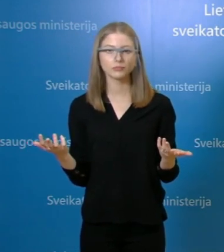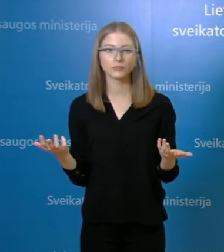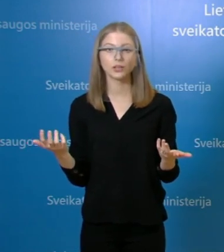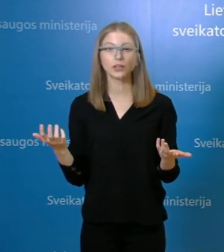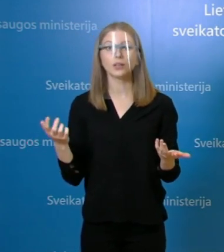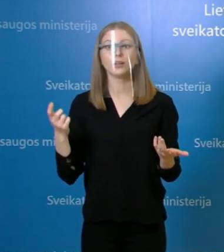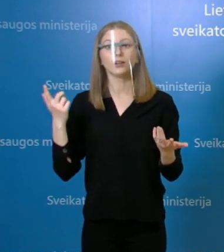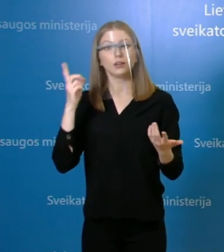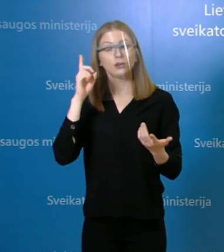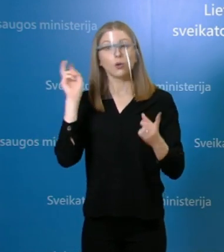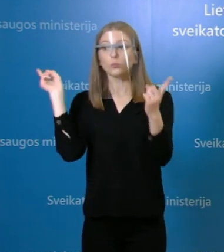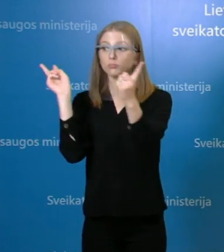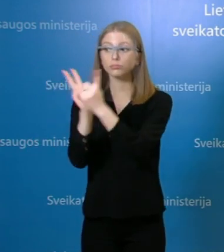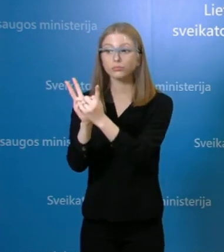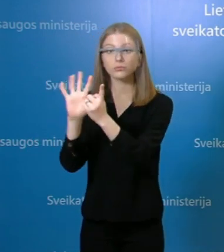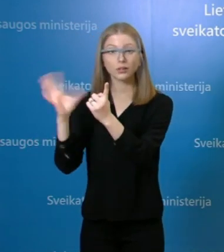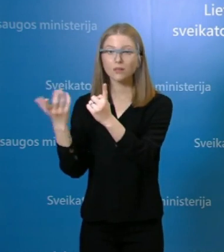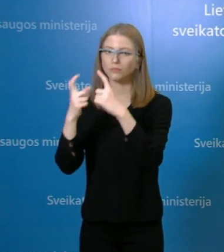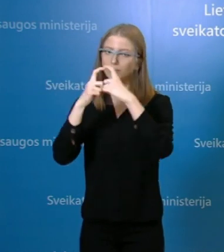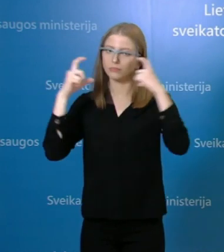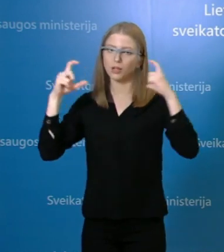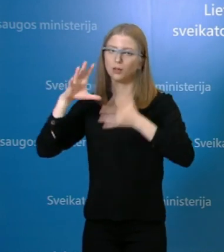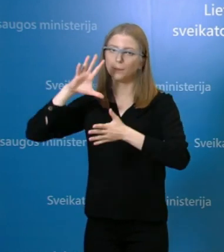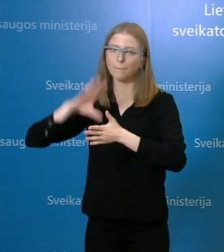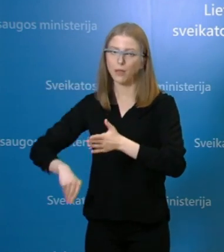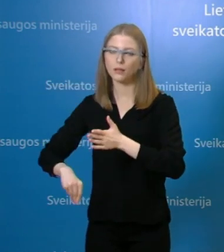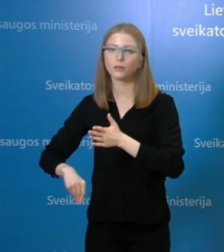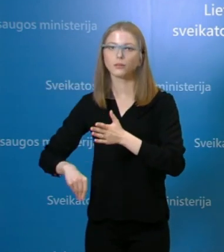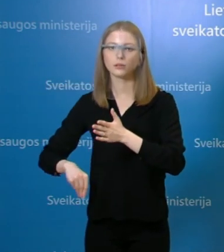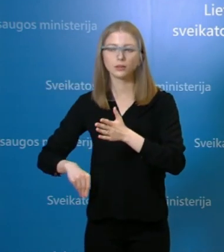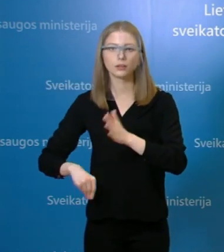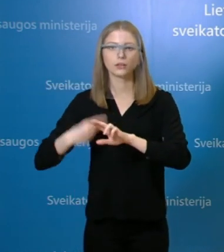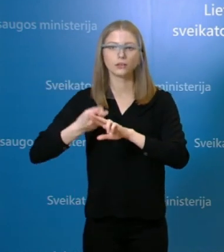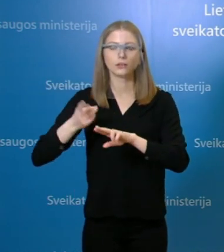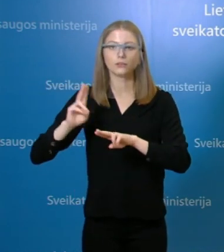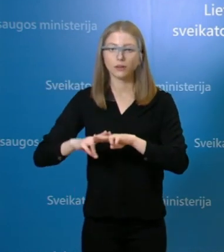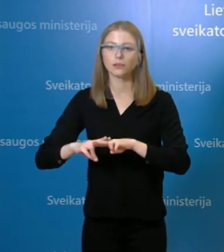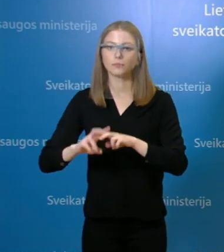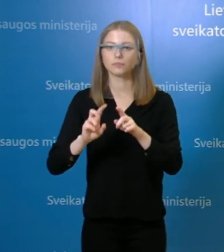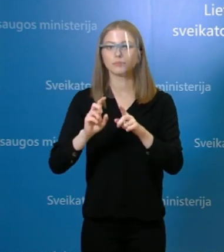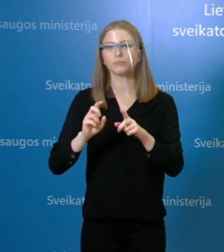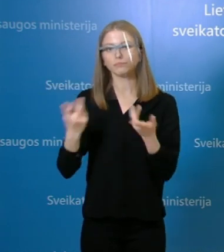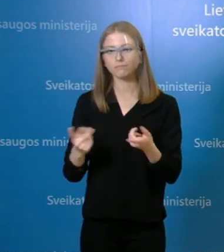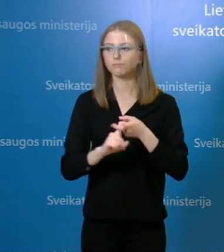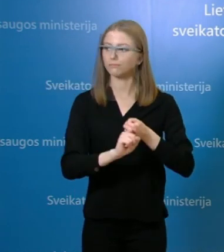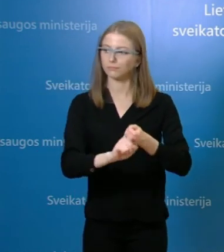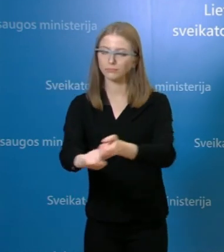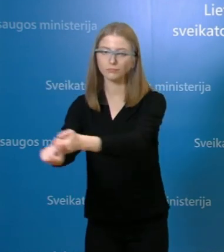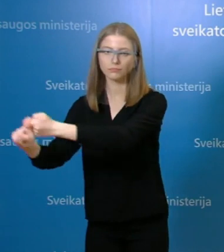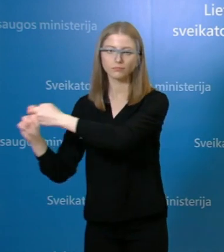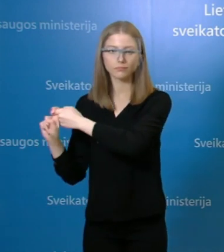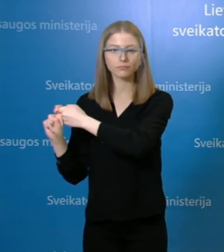priemonių dėlto, kad tai nebuvo nurodyta. Tai vis dėlto tiesų ir sikreitimas įvyko tuo metu,